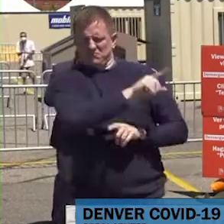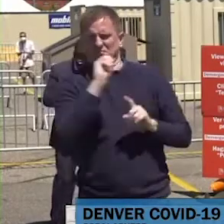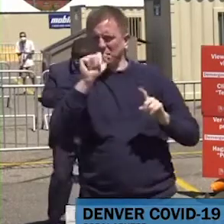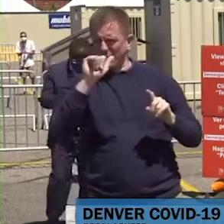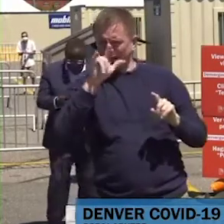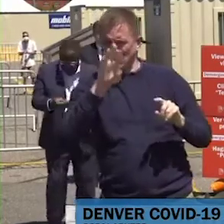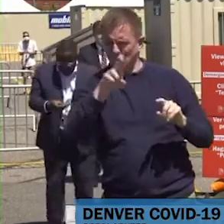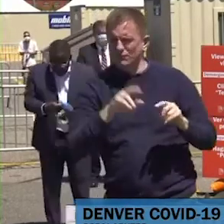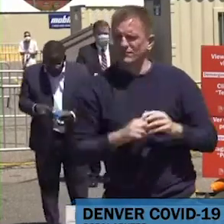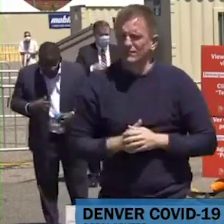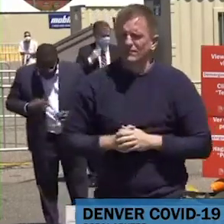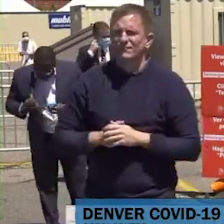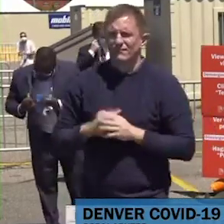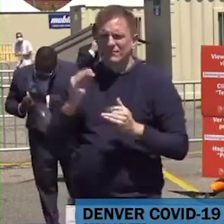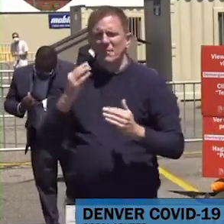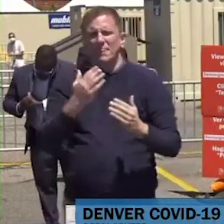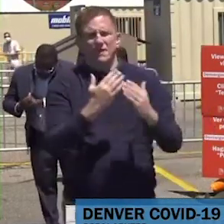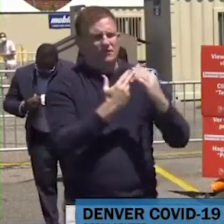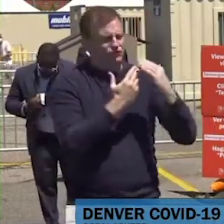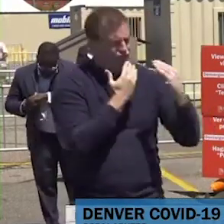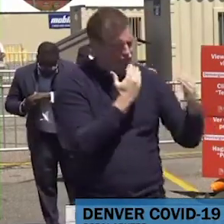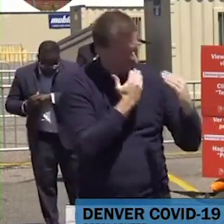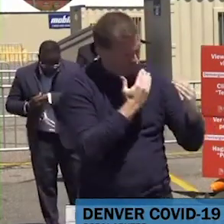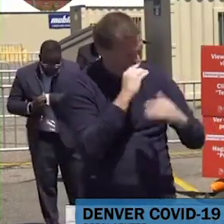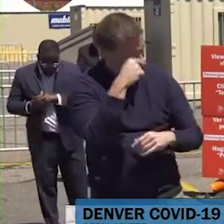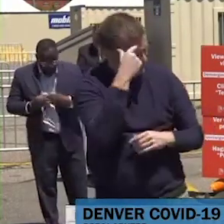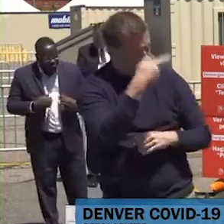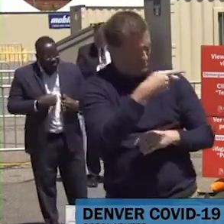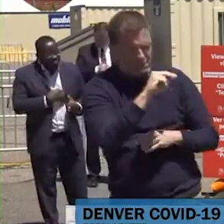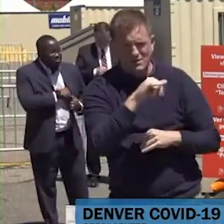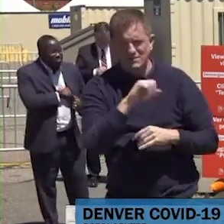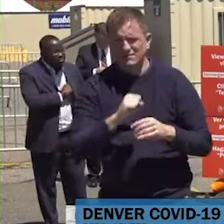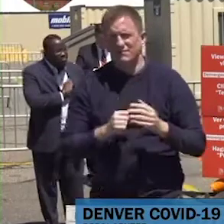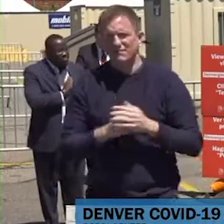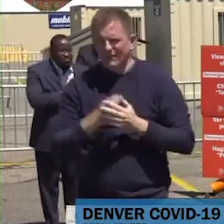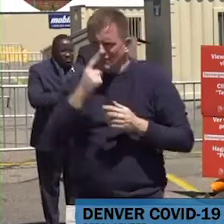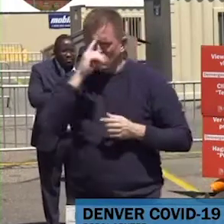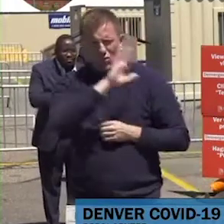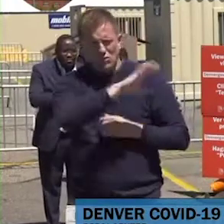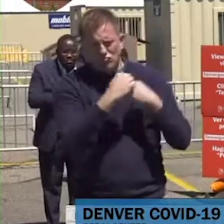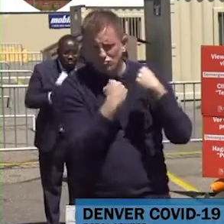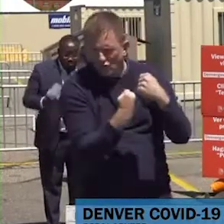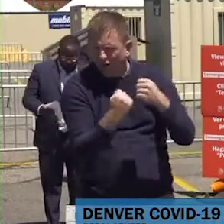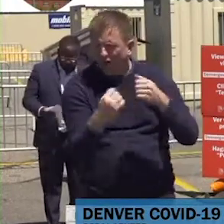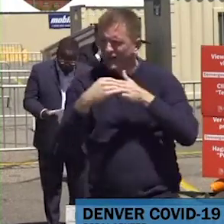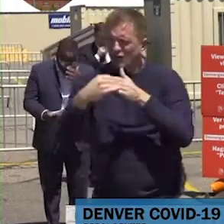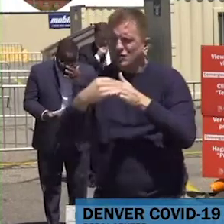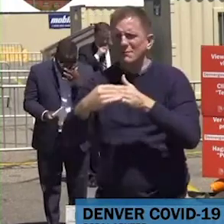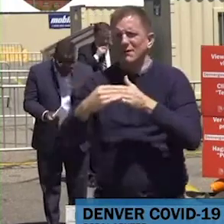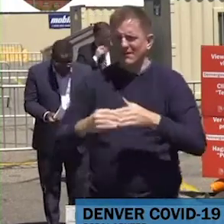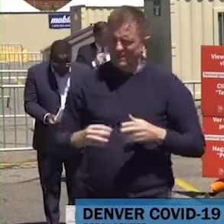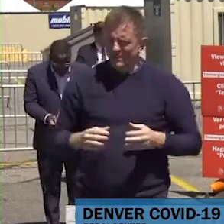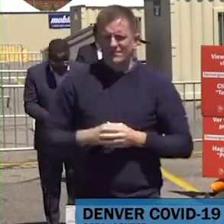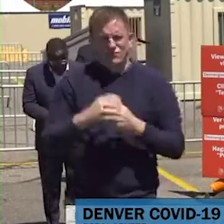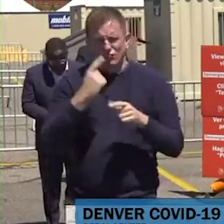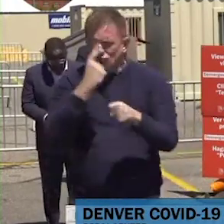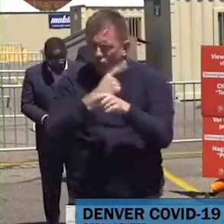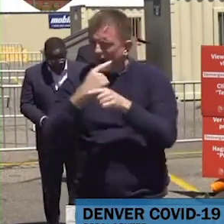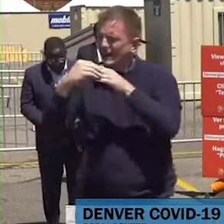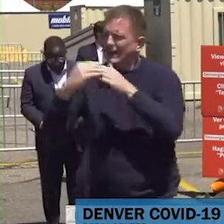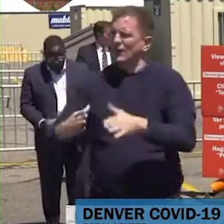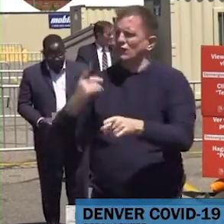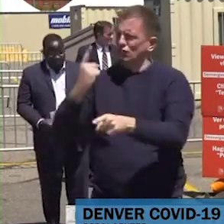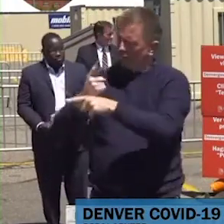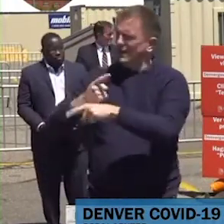Gracias Gobernador Policy, de nuevo gracias por su liderazgo con el estado. Usted es el líder correcto en el tiempo adecuado para Colorado.